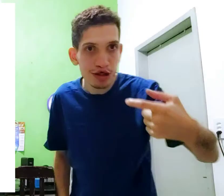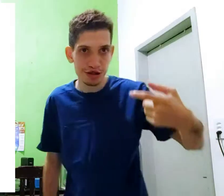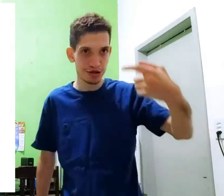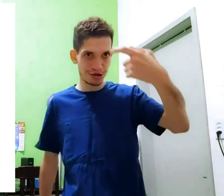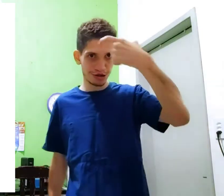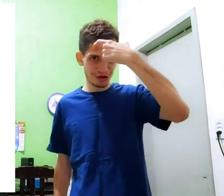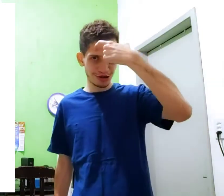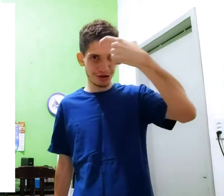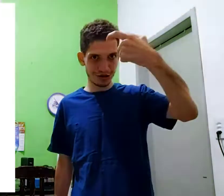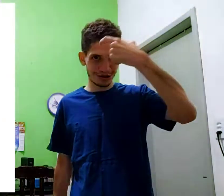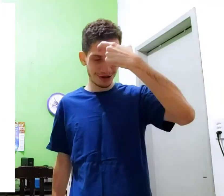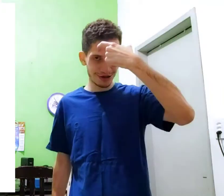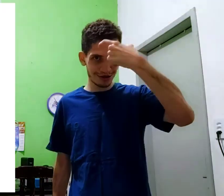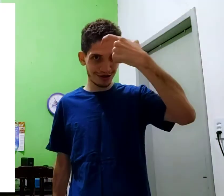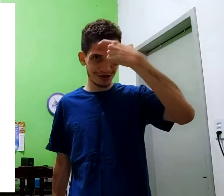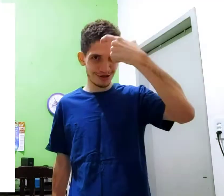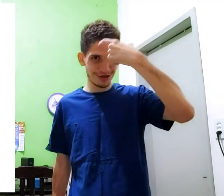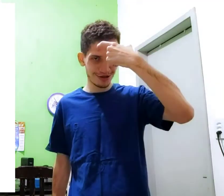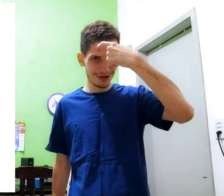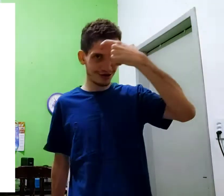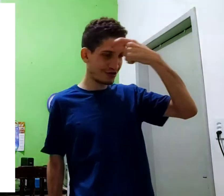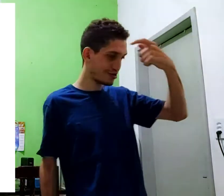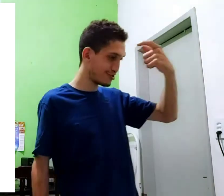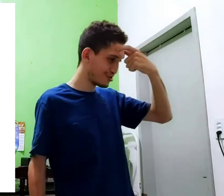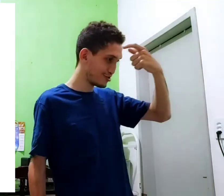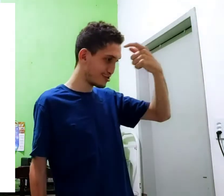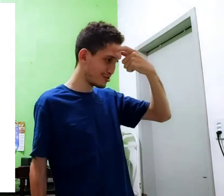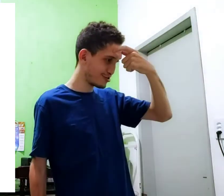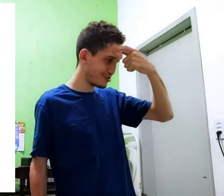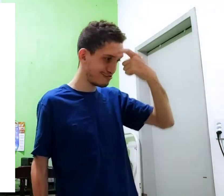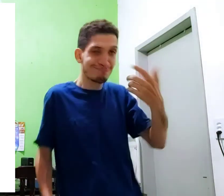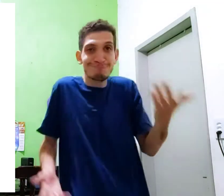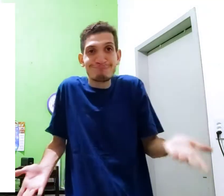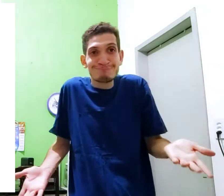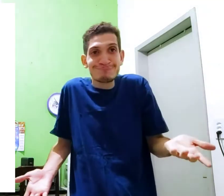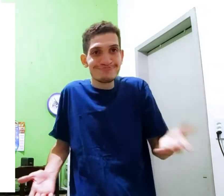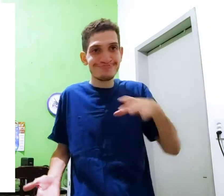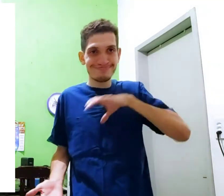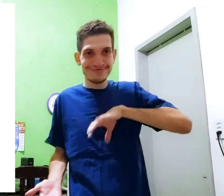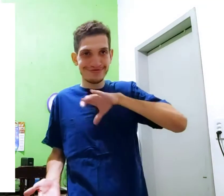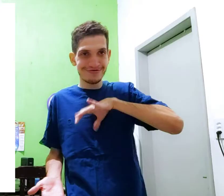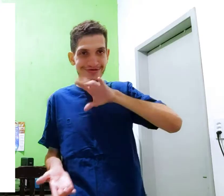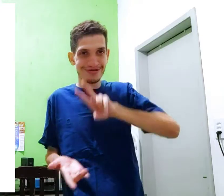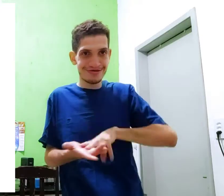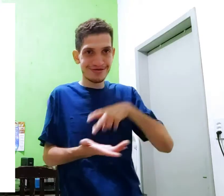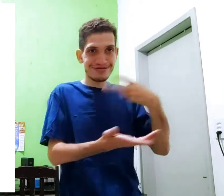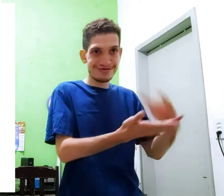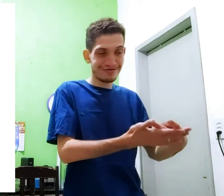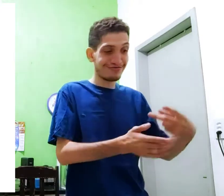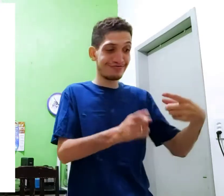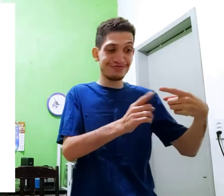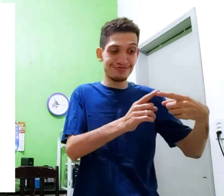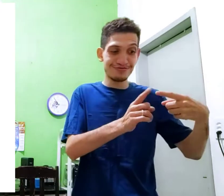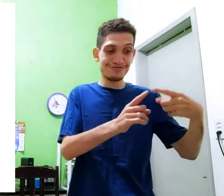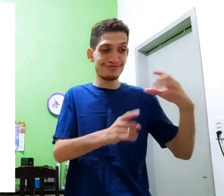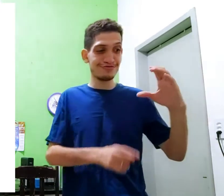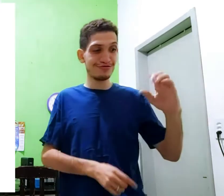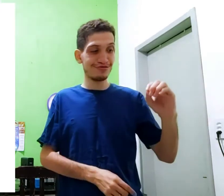tocando assim duas vezes assim então o português traduz